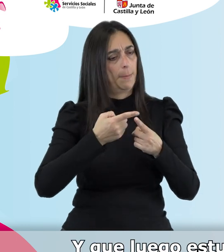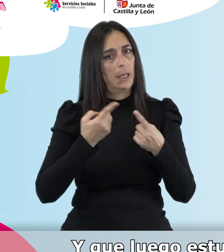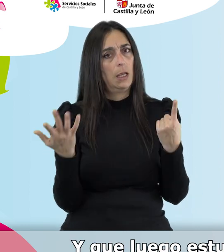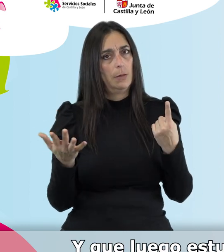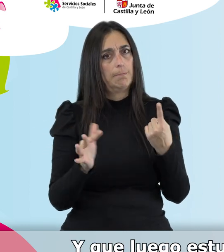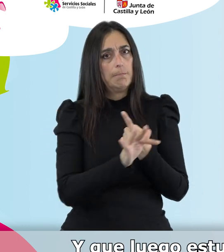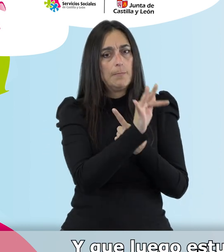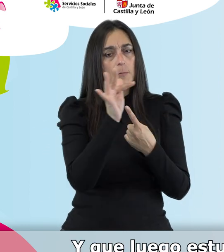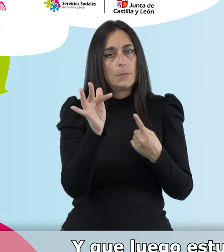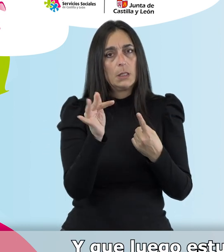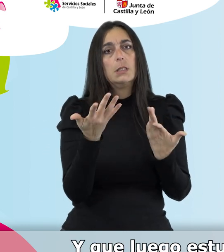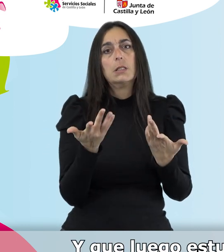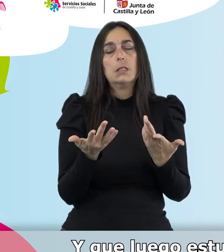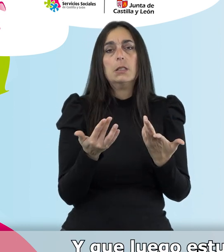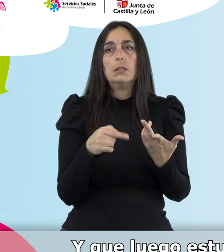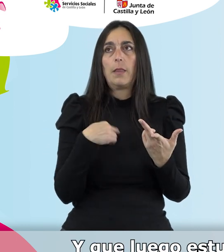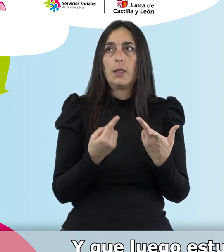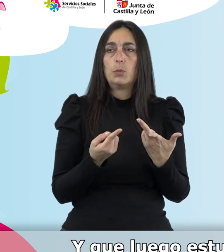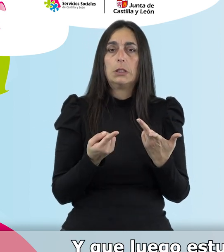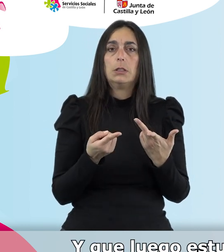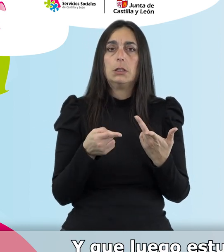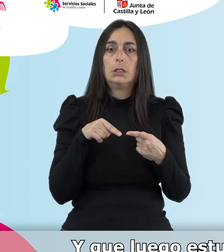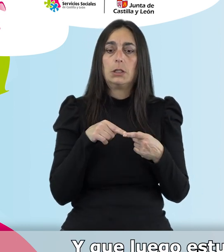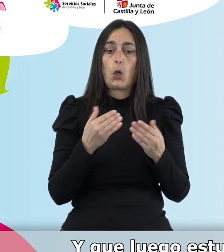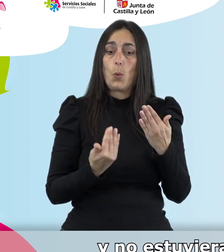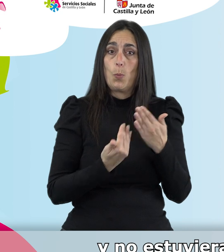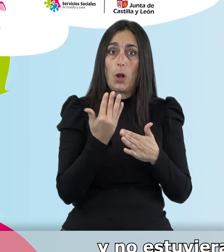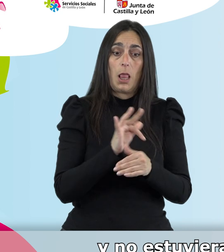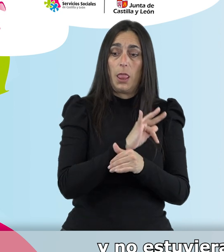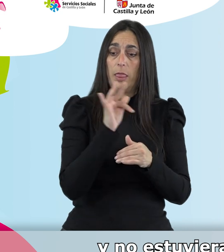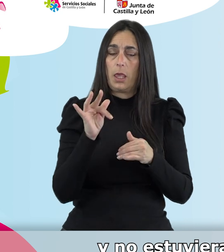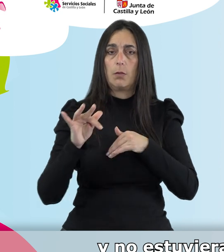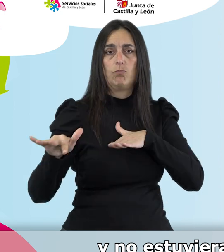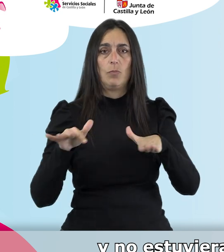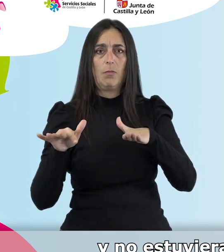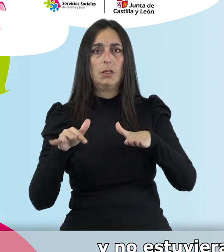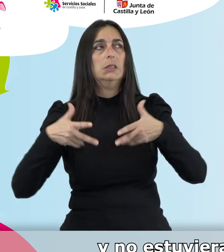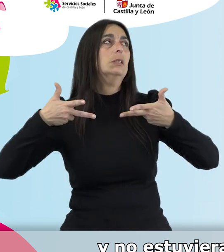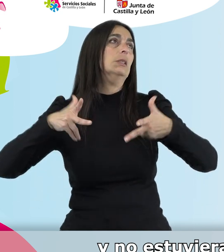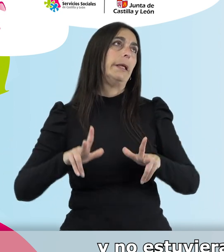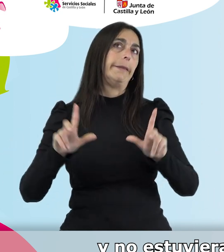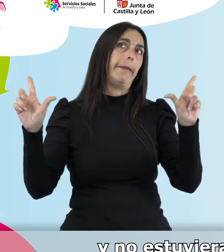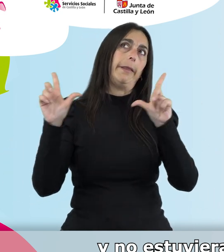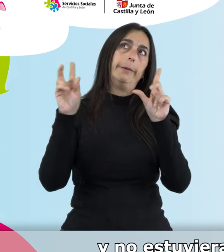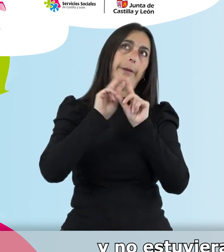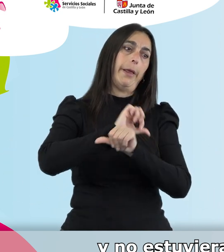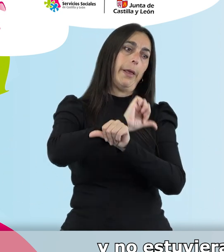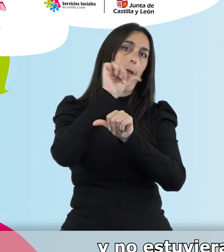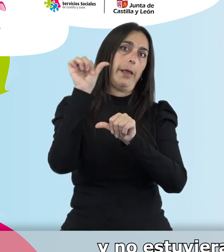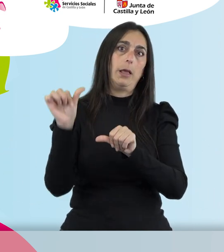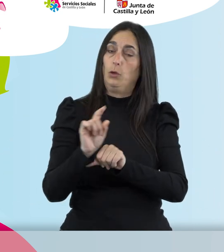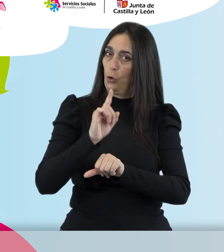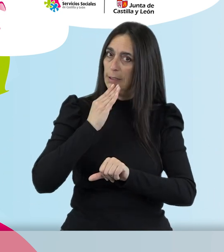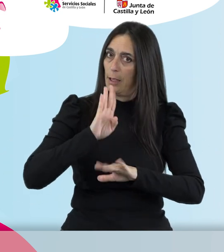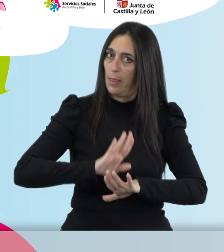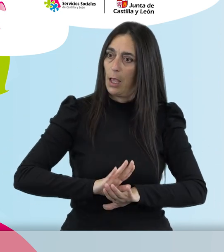Y que luego estuvieras activa durante el día y no estuvieras sentada viendo la televisión todo el